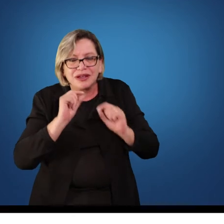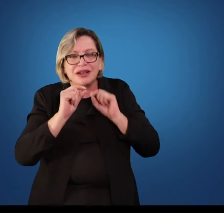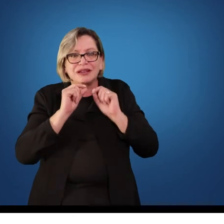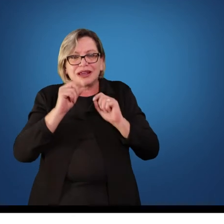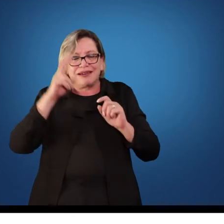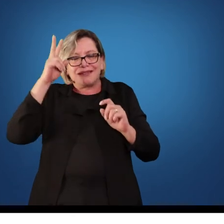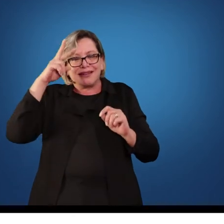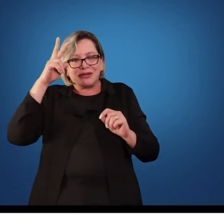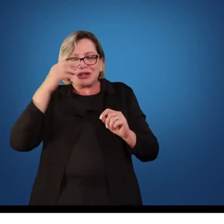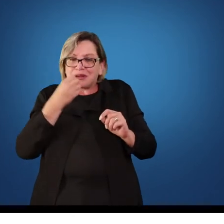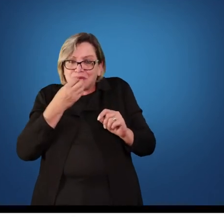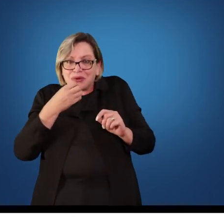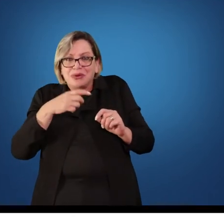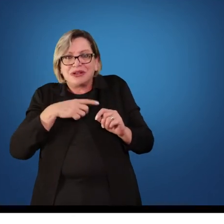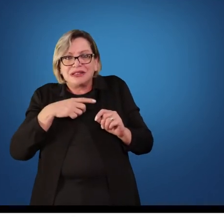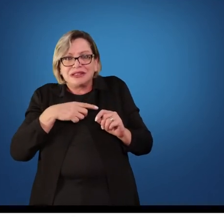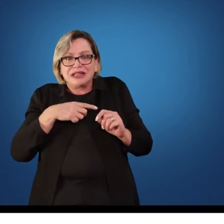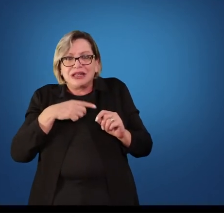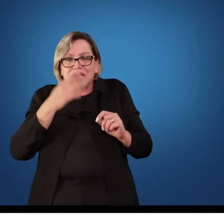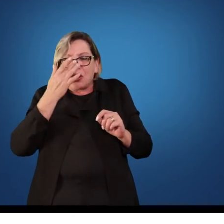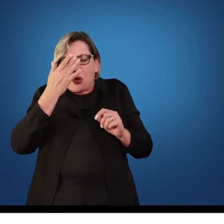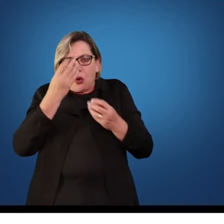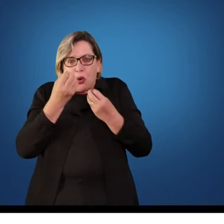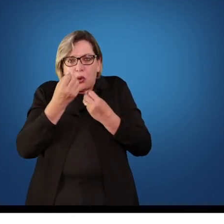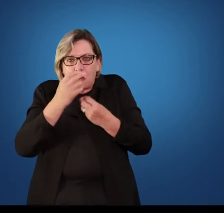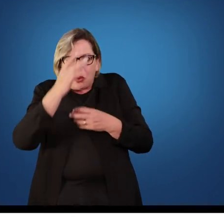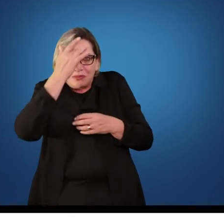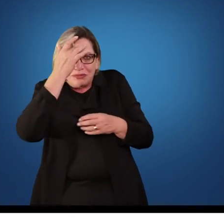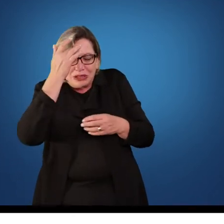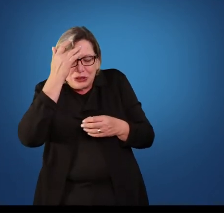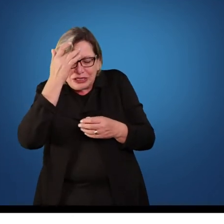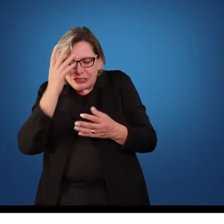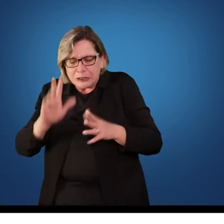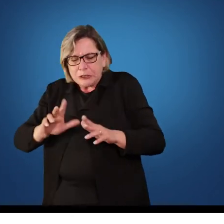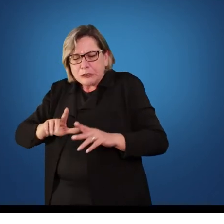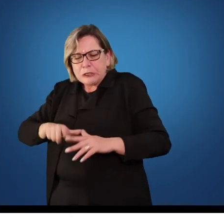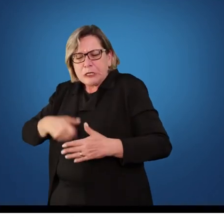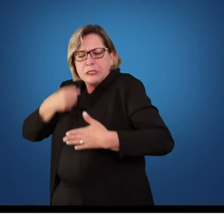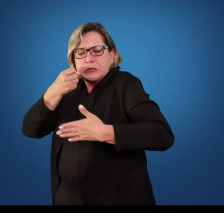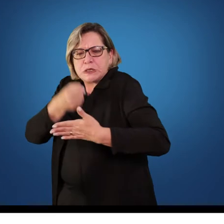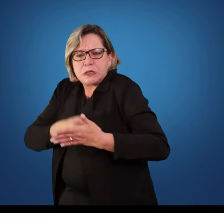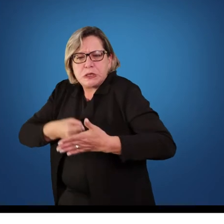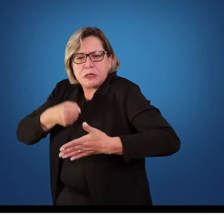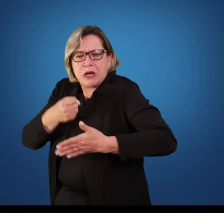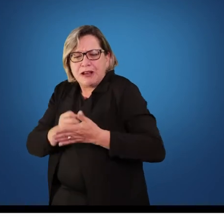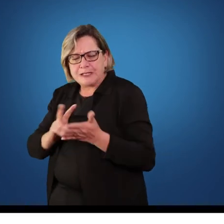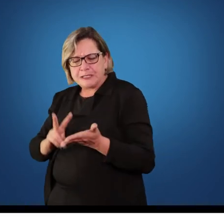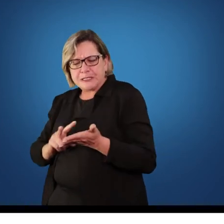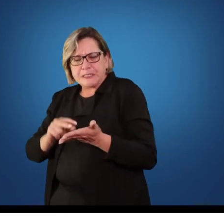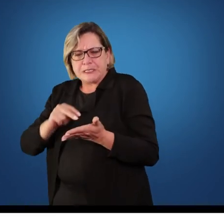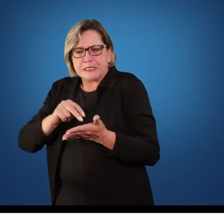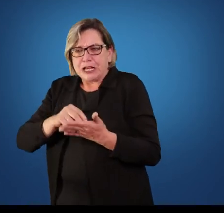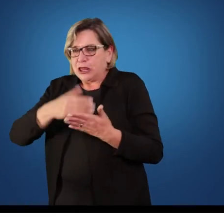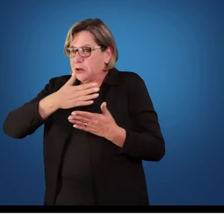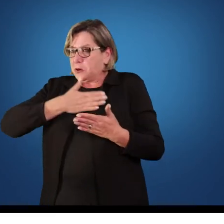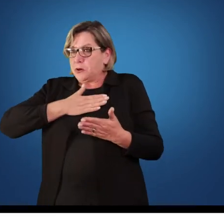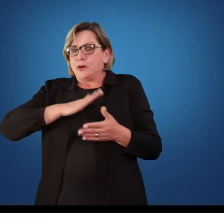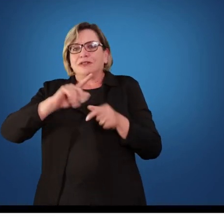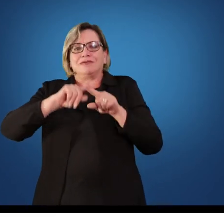positiva e que faz naturalmente, ou aquele que se esforça mesmo não querendo, mesmo não gostando, não está fazendo? Então,